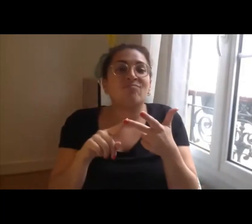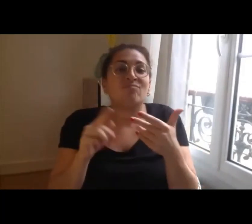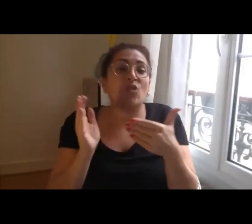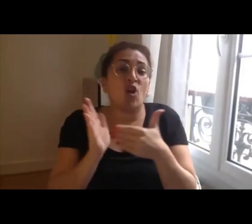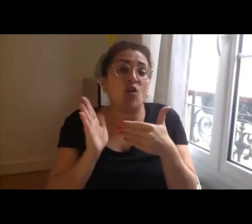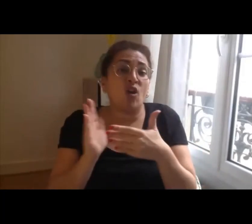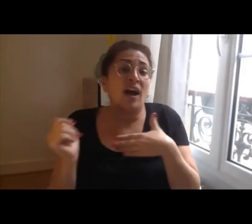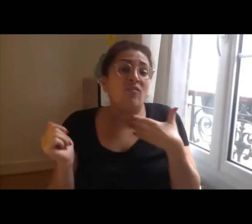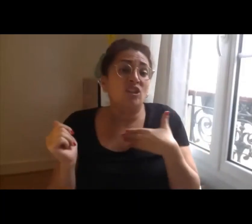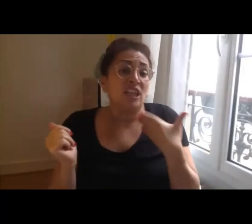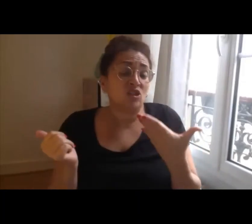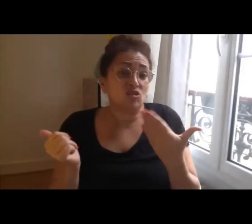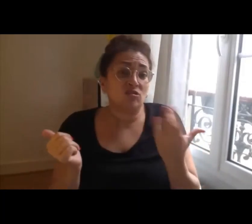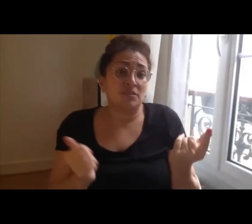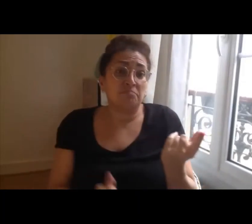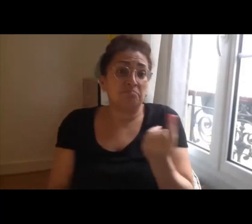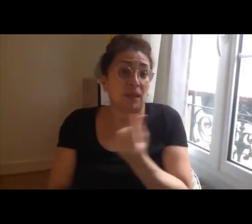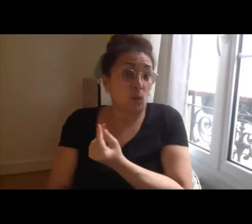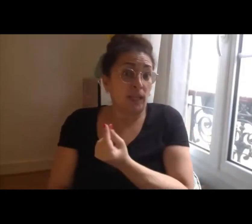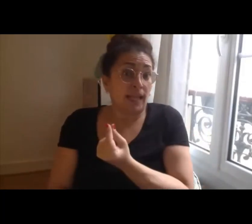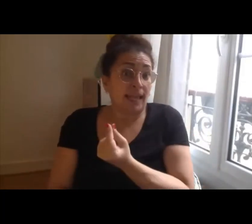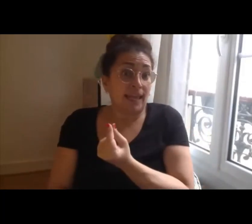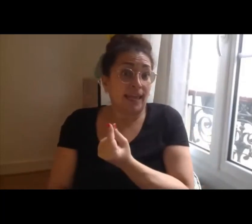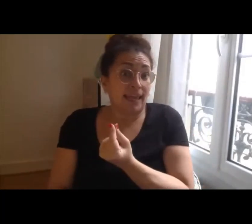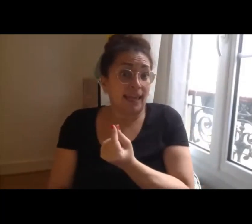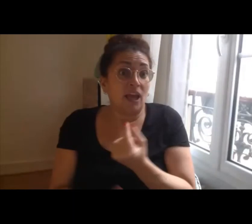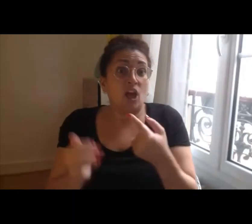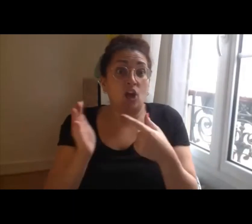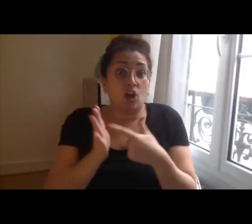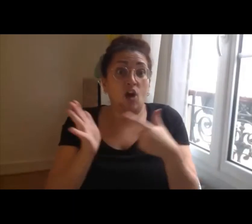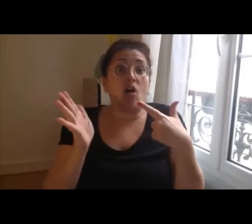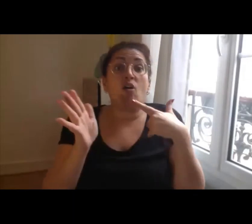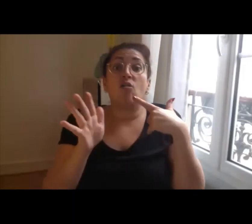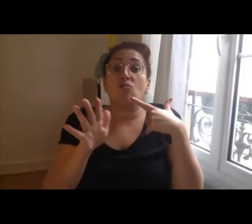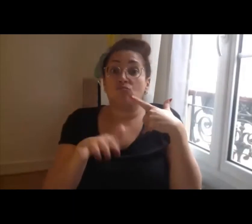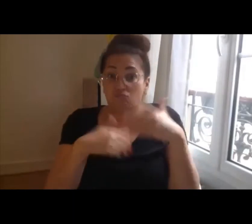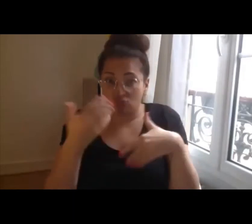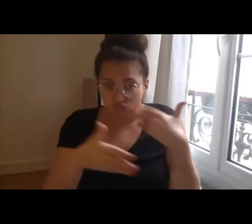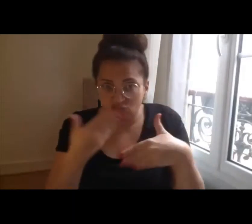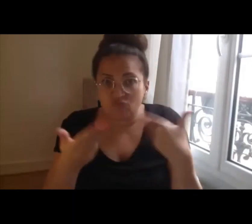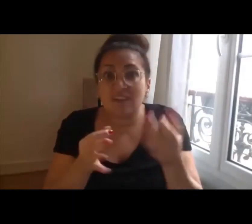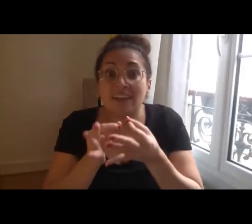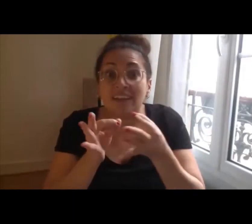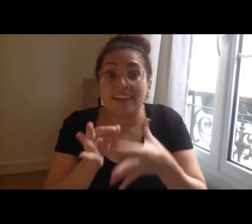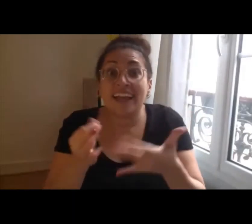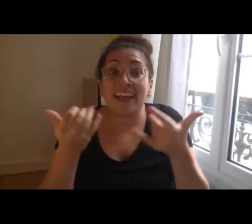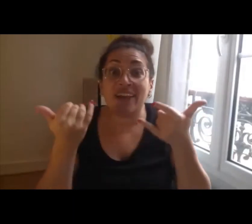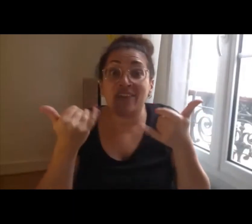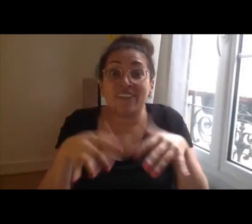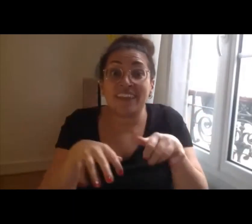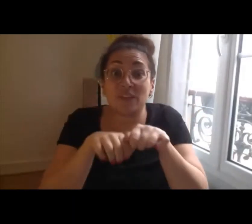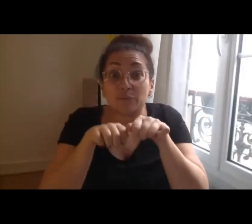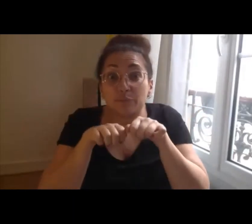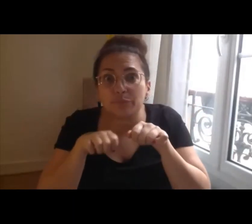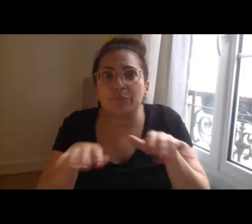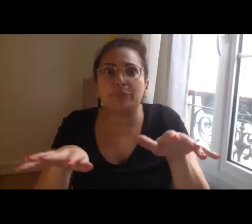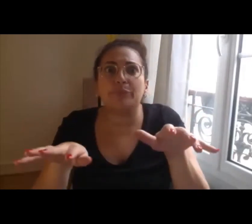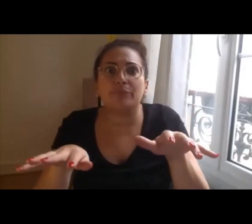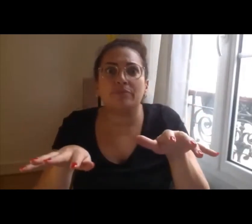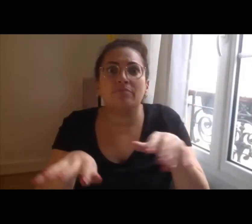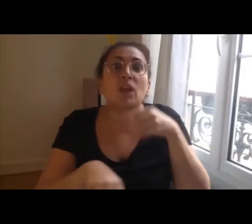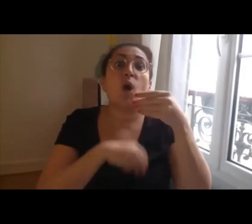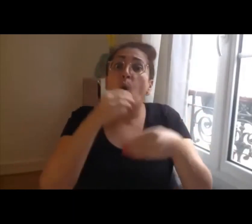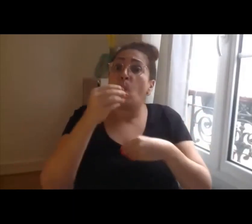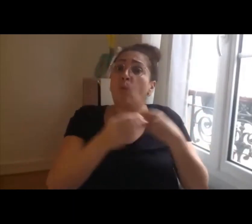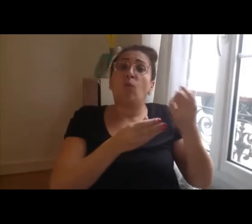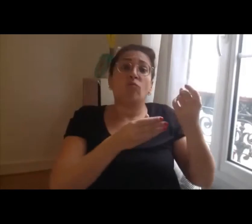forte évidemment à l'étape de la diffusion donc encore une fois diffusion au fur et à mesure de certaines données issues de la